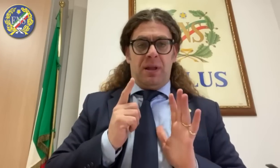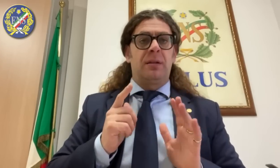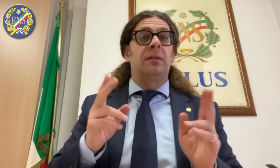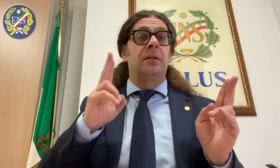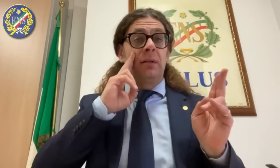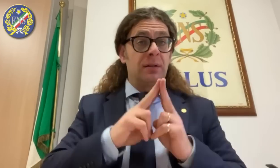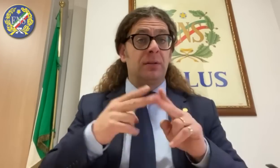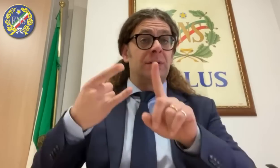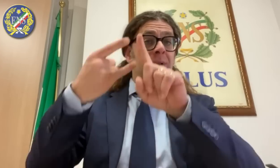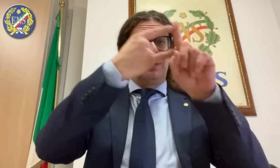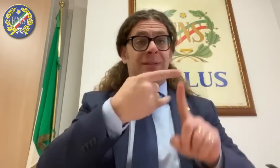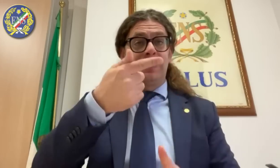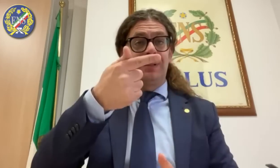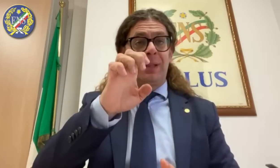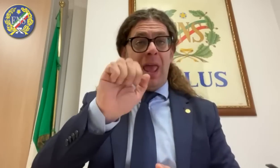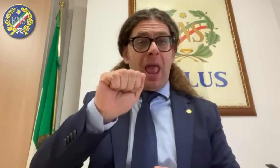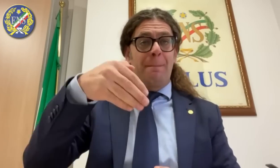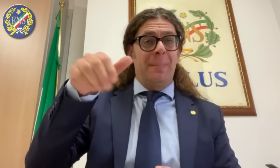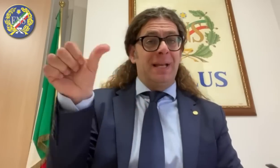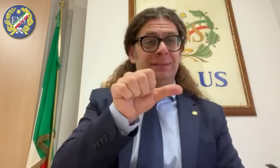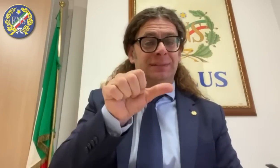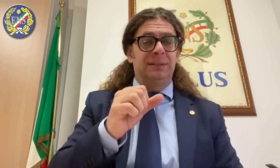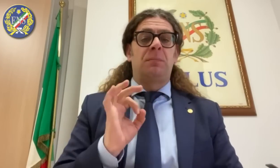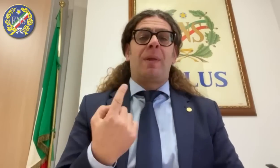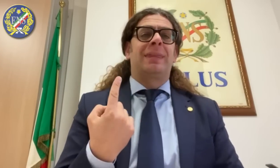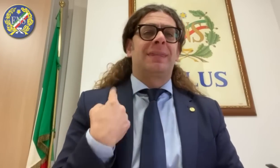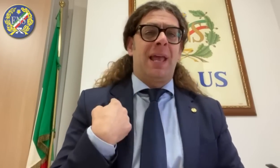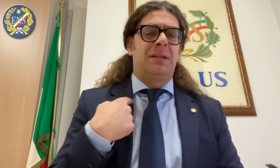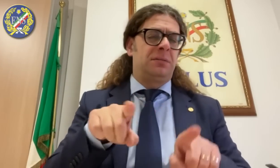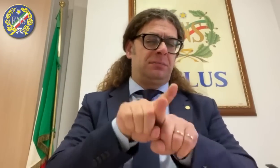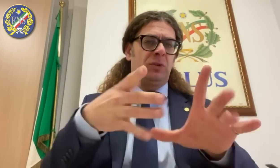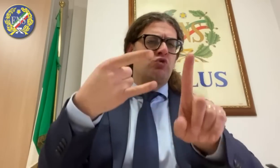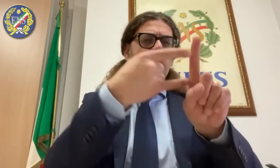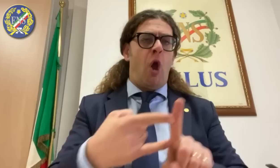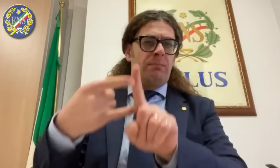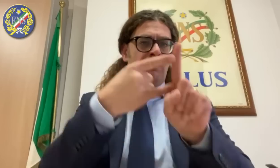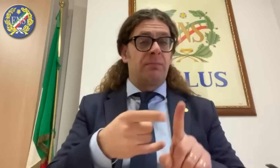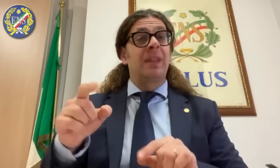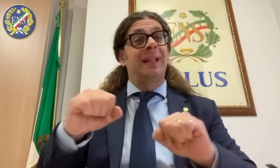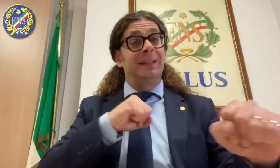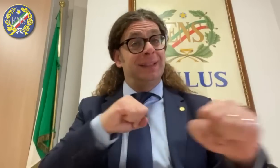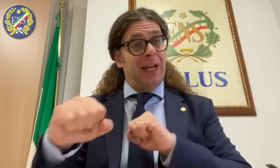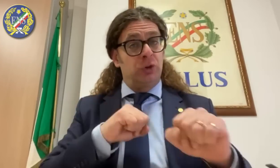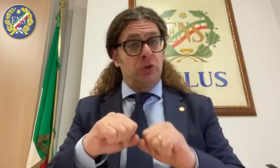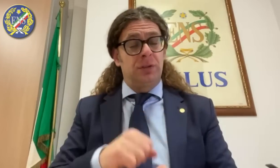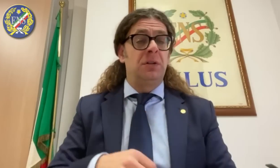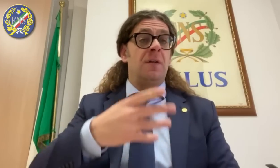numero delle segnalazioni. Per tale ragione ho chiesto nuovamente un incontro con la direzione